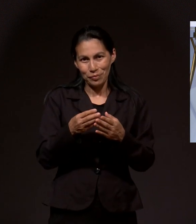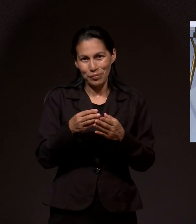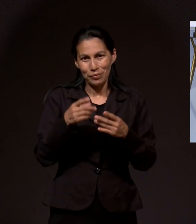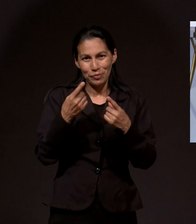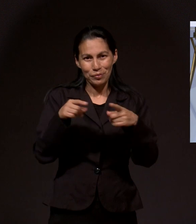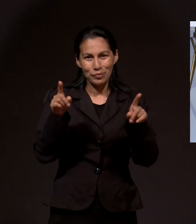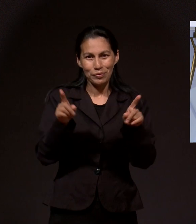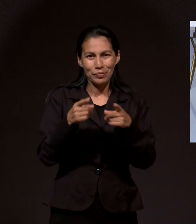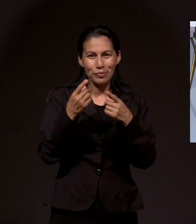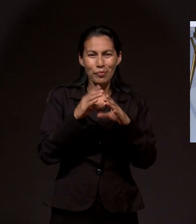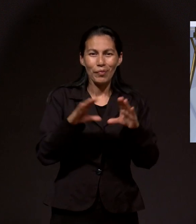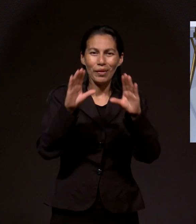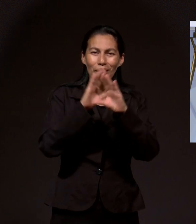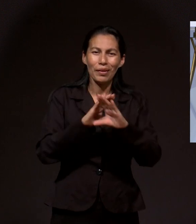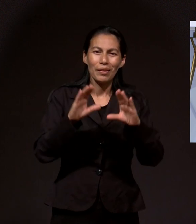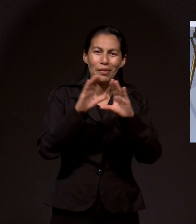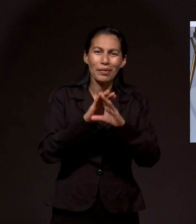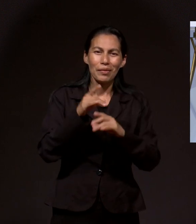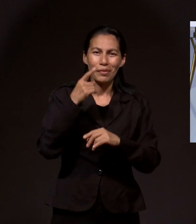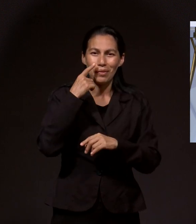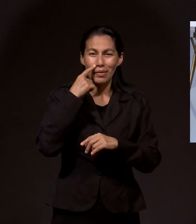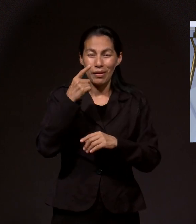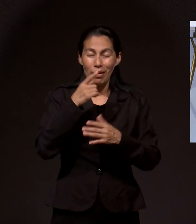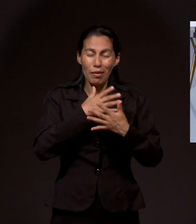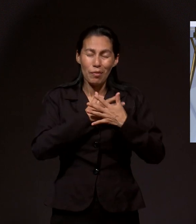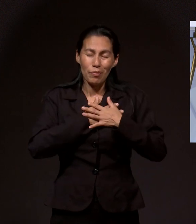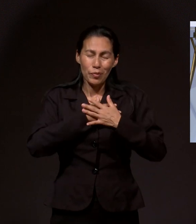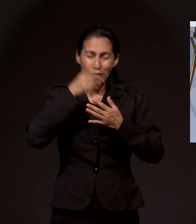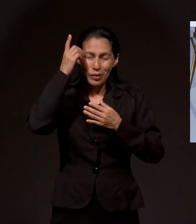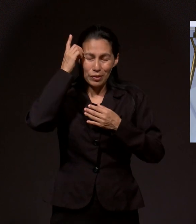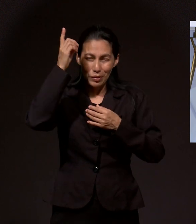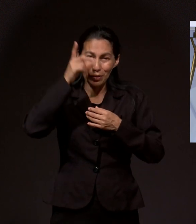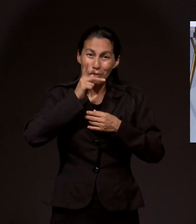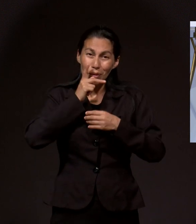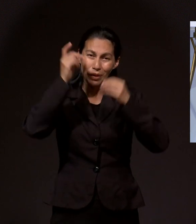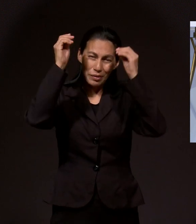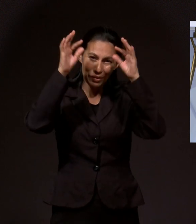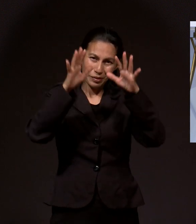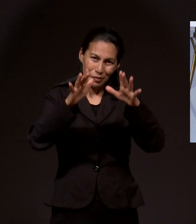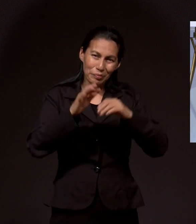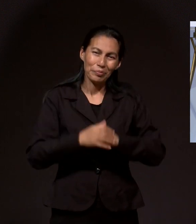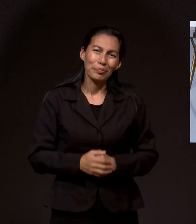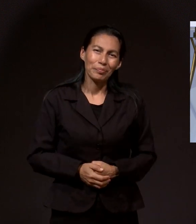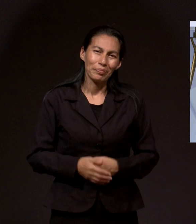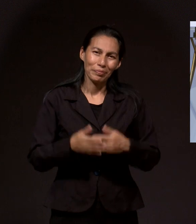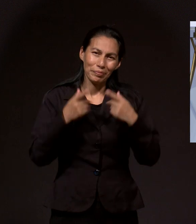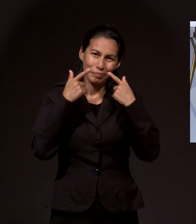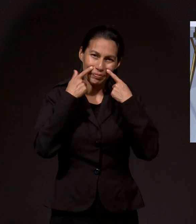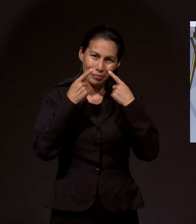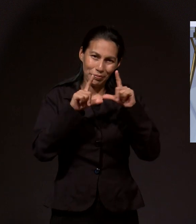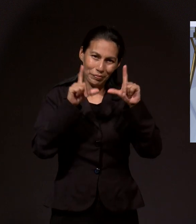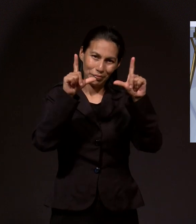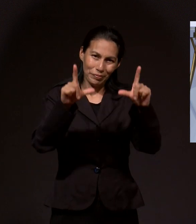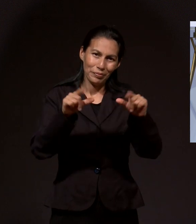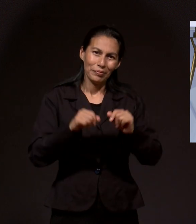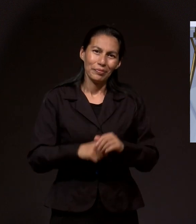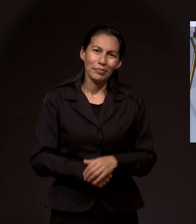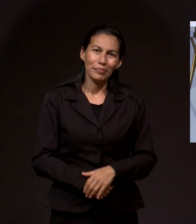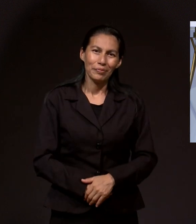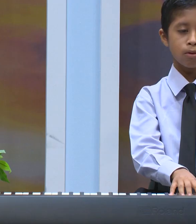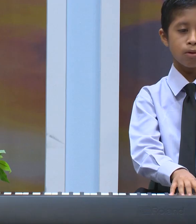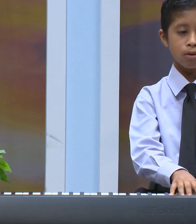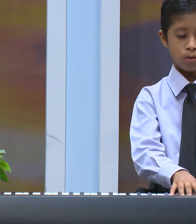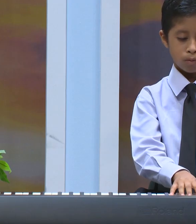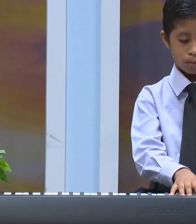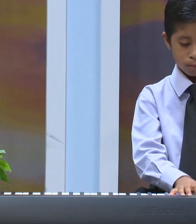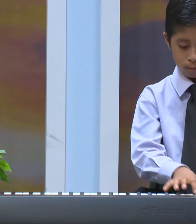escuchamos, mirad cuál amor nos ha dado el padre de Carlitos, envíen sus pedidos de oración. Escuchemos. Amén.